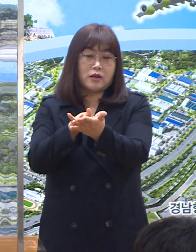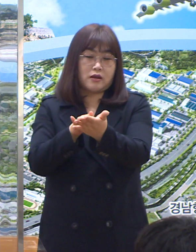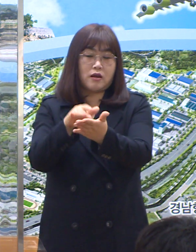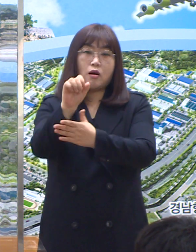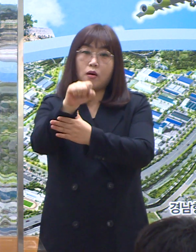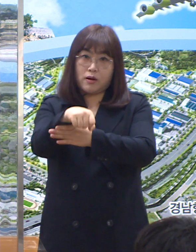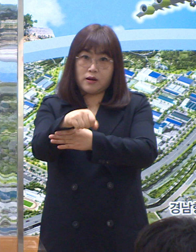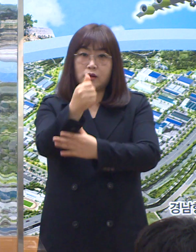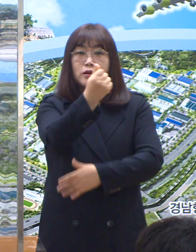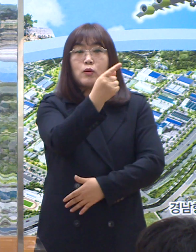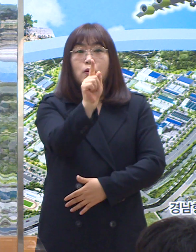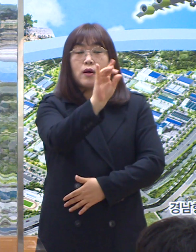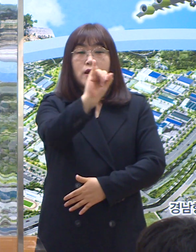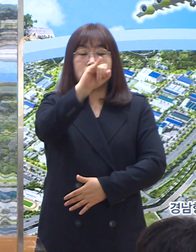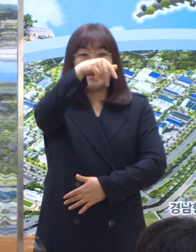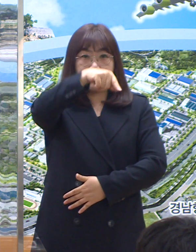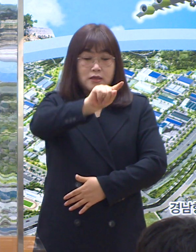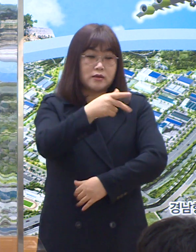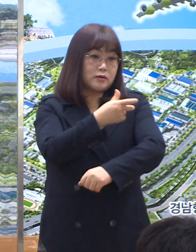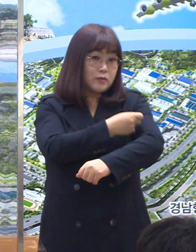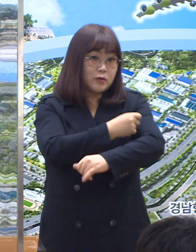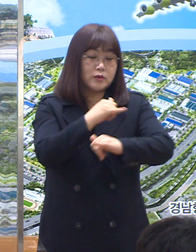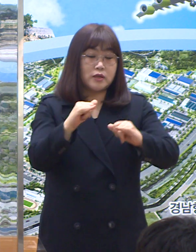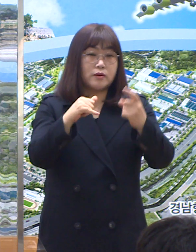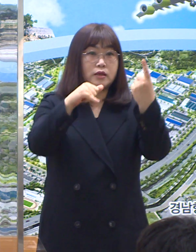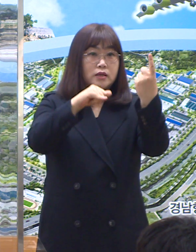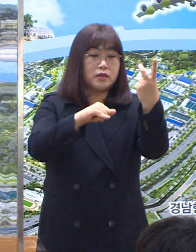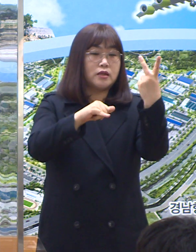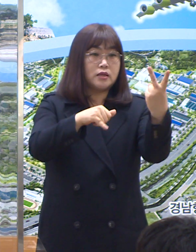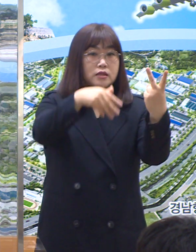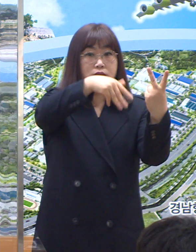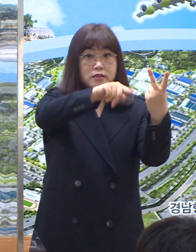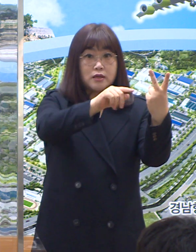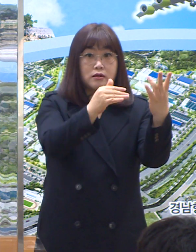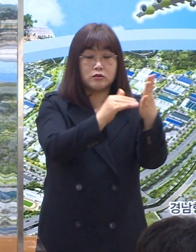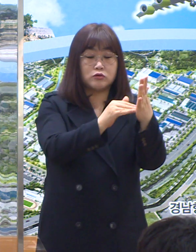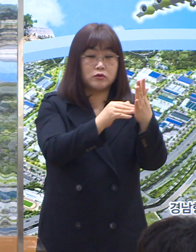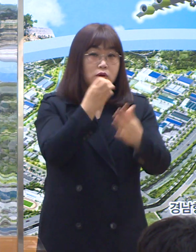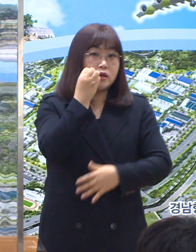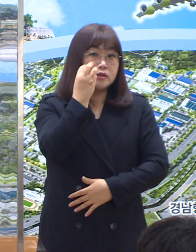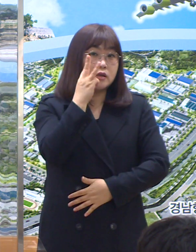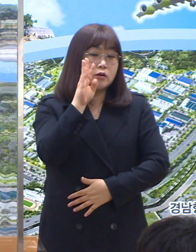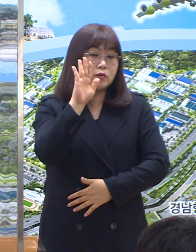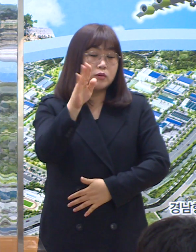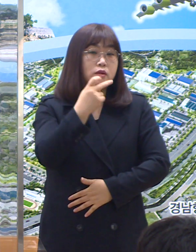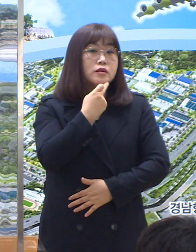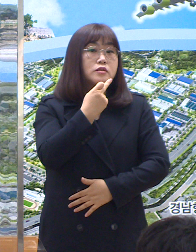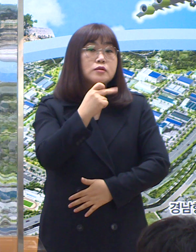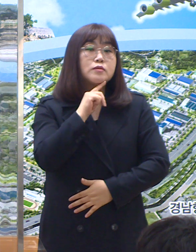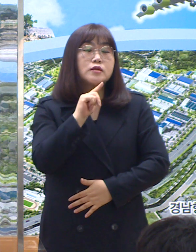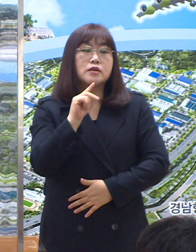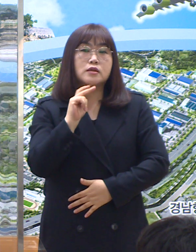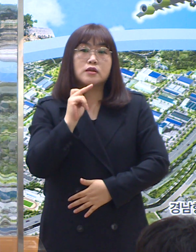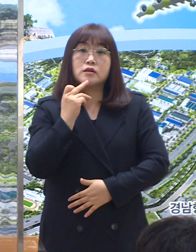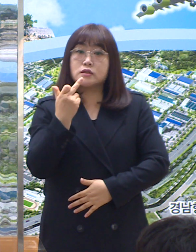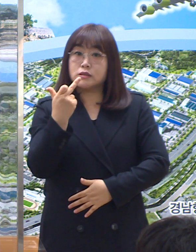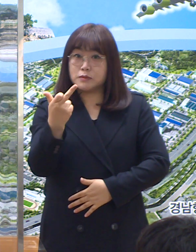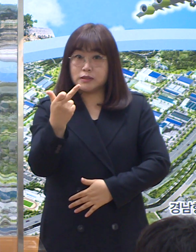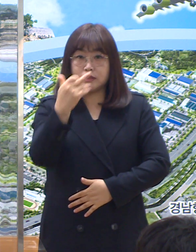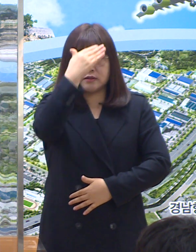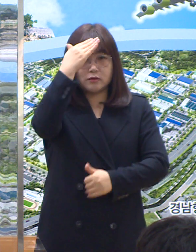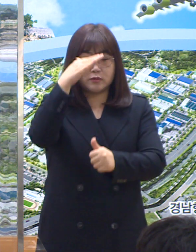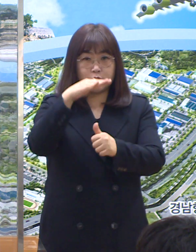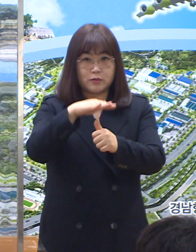접종 대상은 2차 접종을 완료한 지 3개월이 경과한 12세에서 17세 청소년입니다.